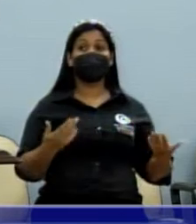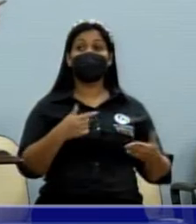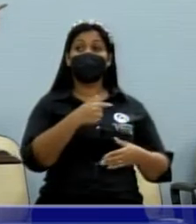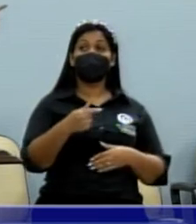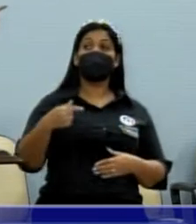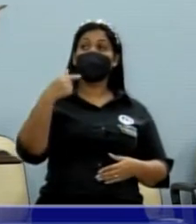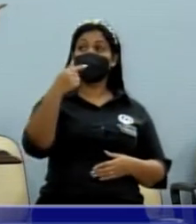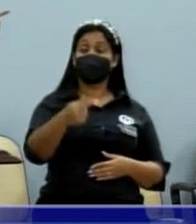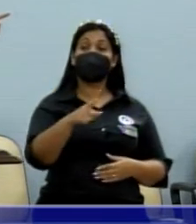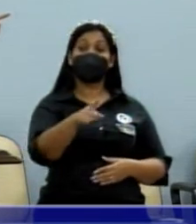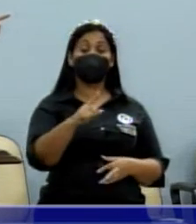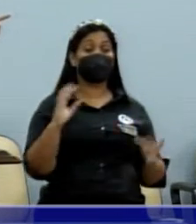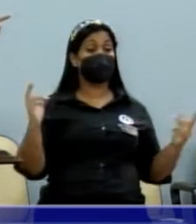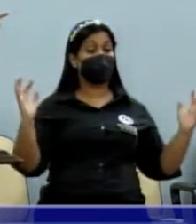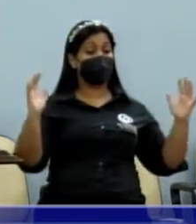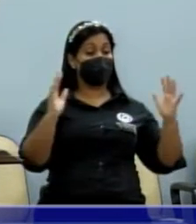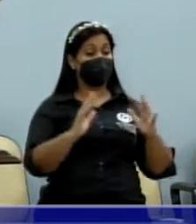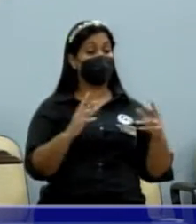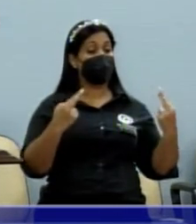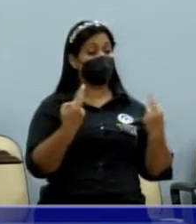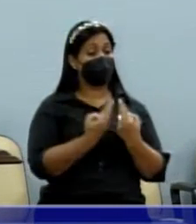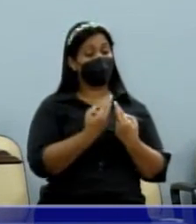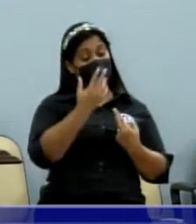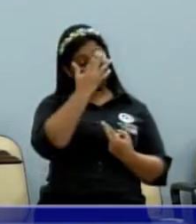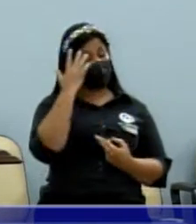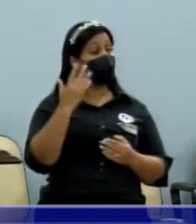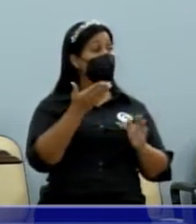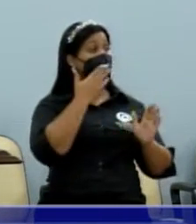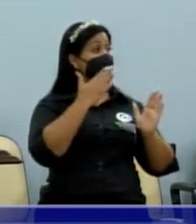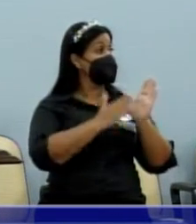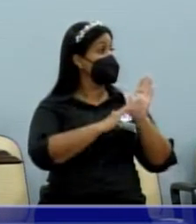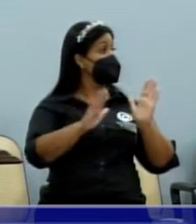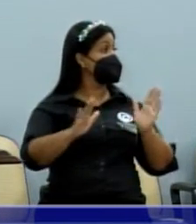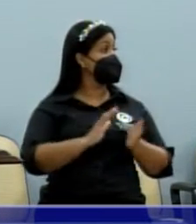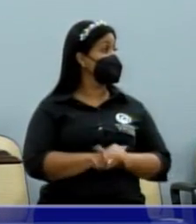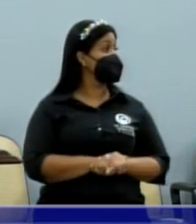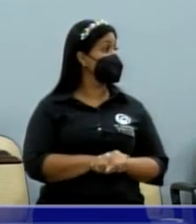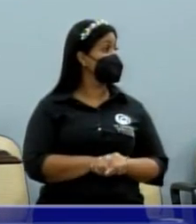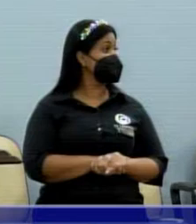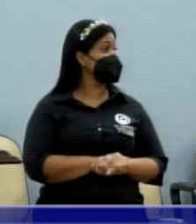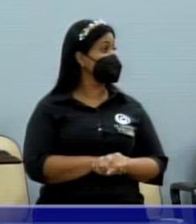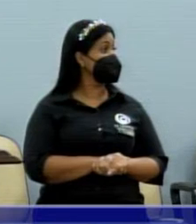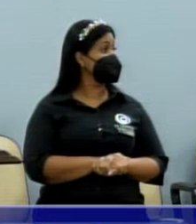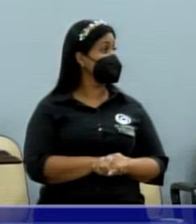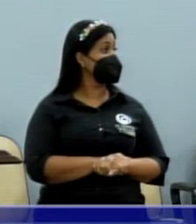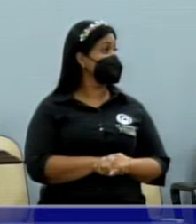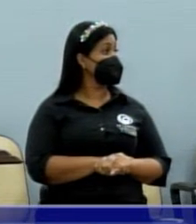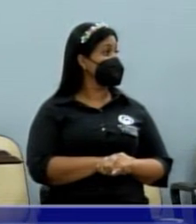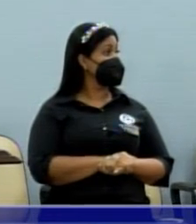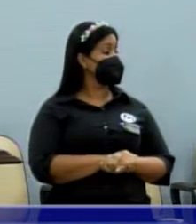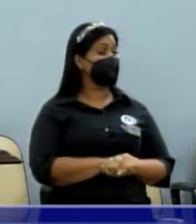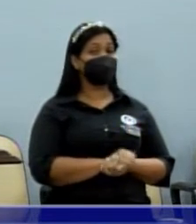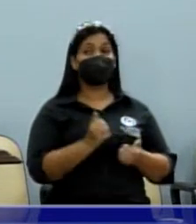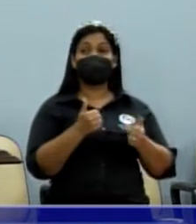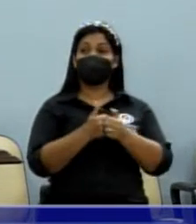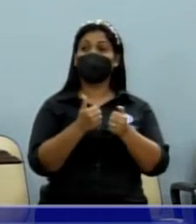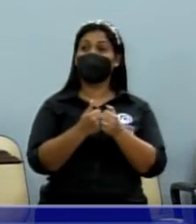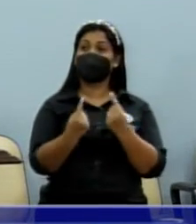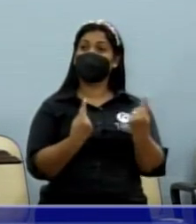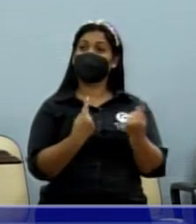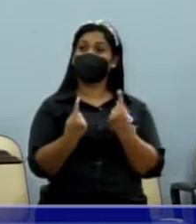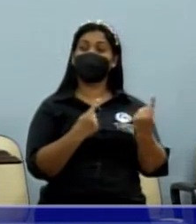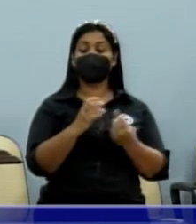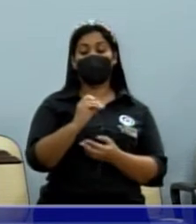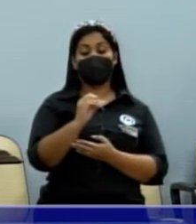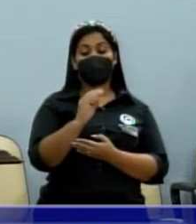bem que o senhor reuniu com o pessoal lá e prometeu. É ali na, descendo ali a Avenida Alberto